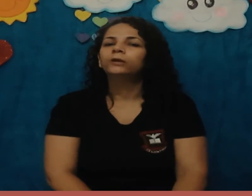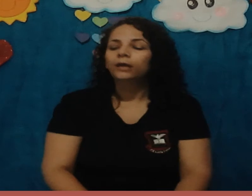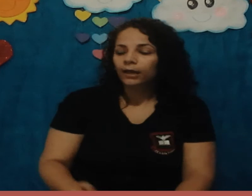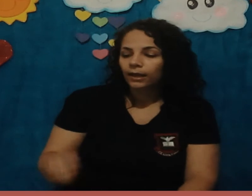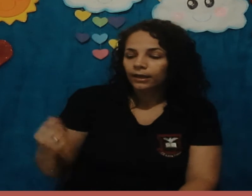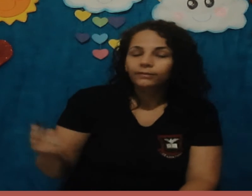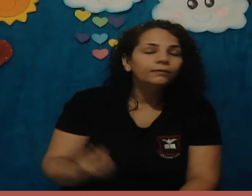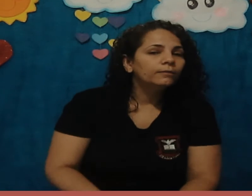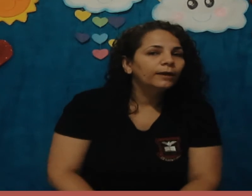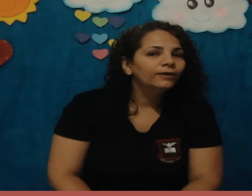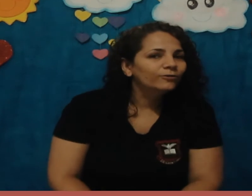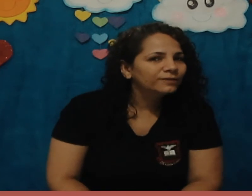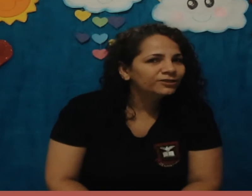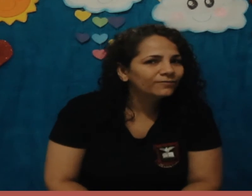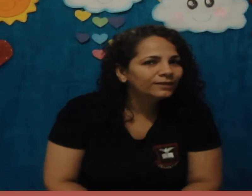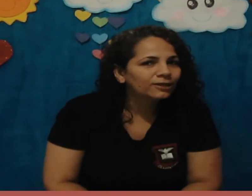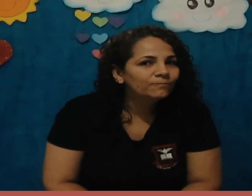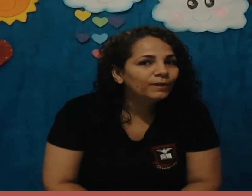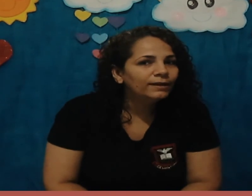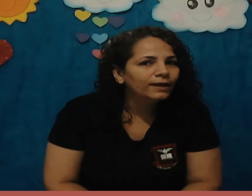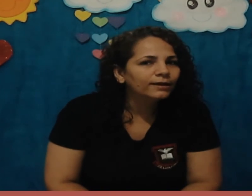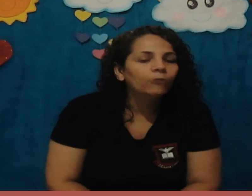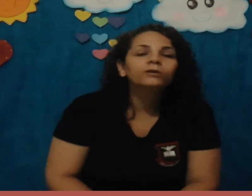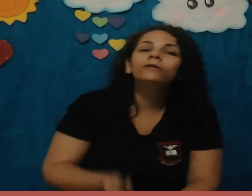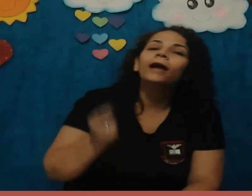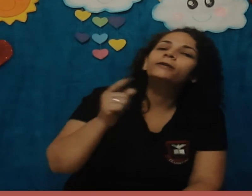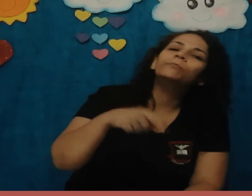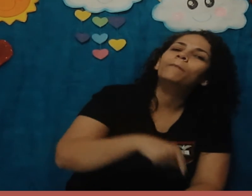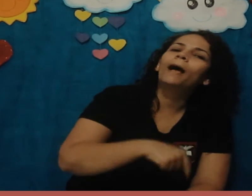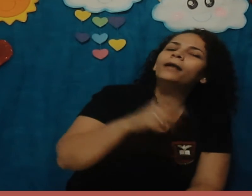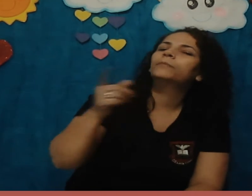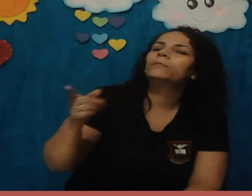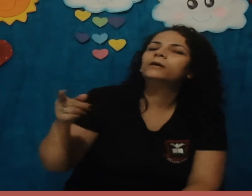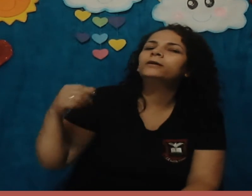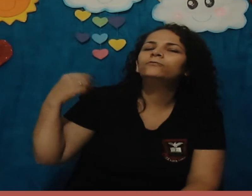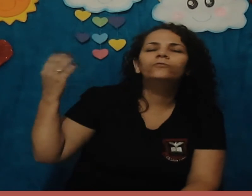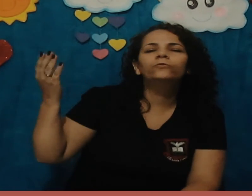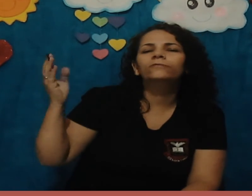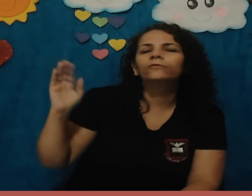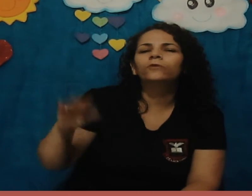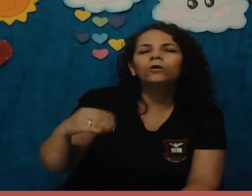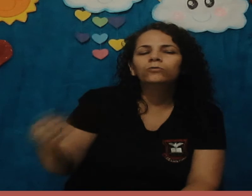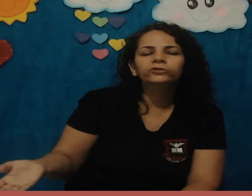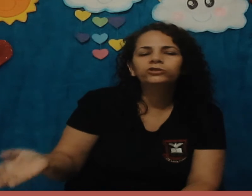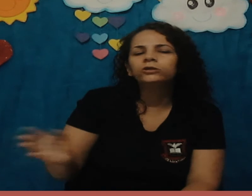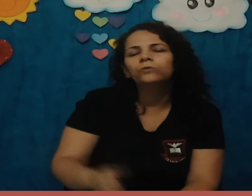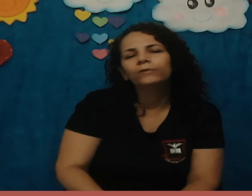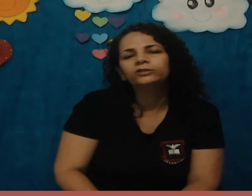Tem também outra atividade bem legal, que aí o papai, mamãe, o vovô, a vovó, o titinho ou a